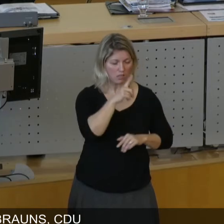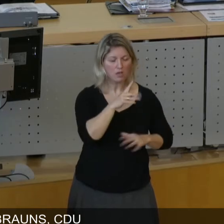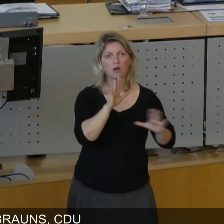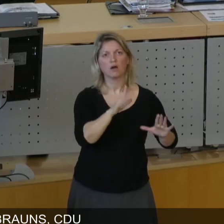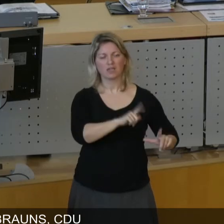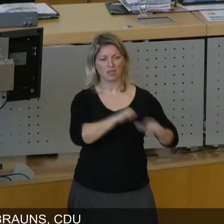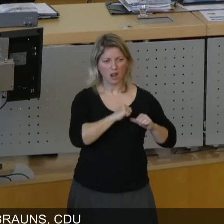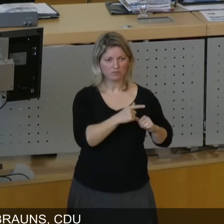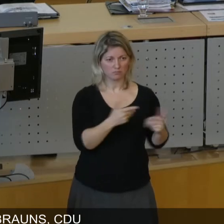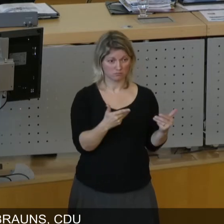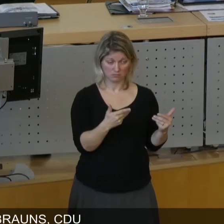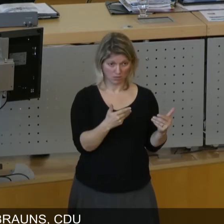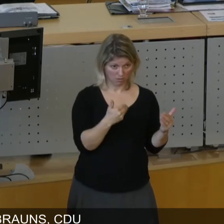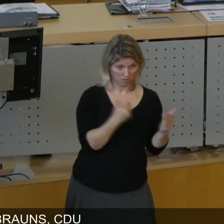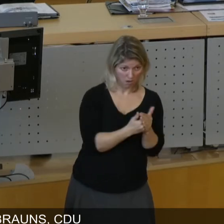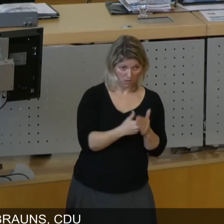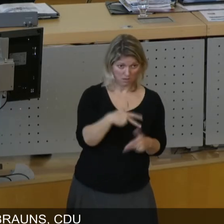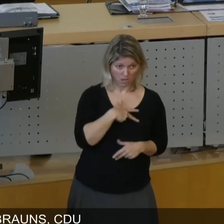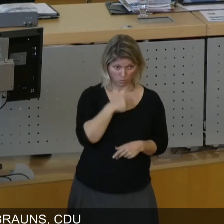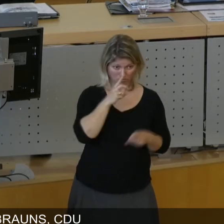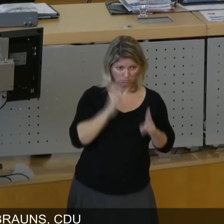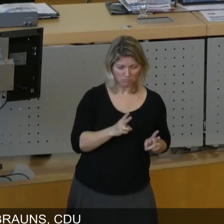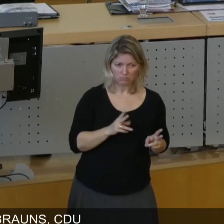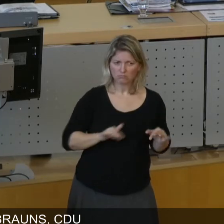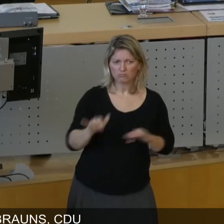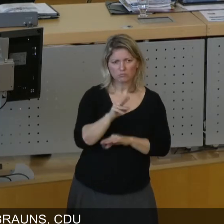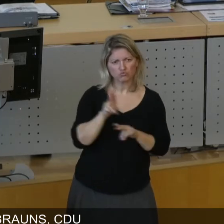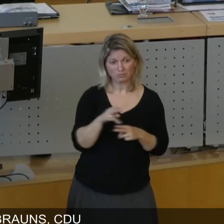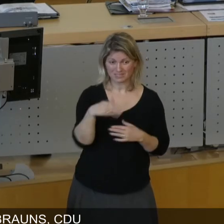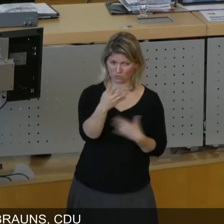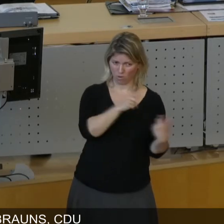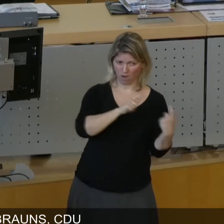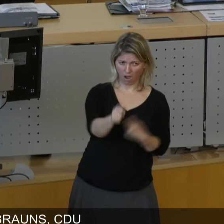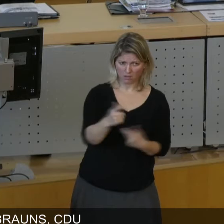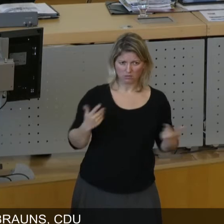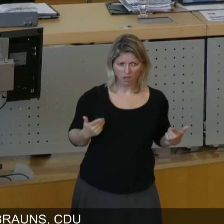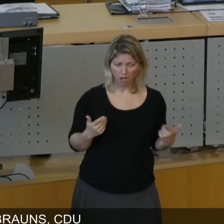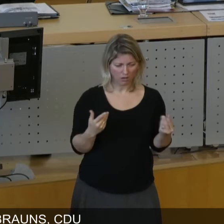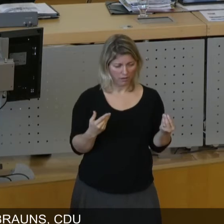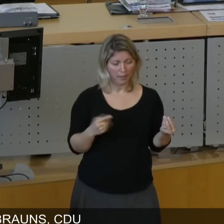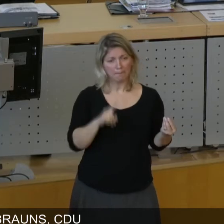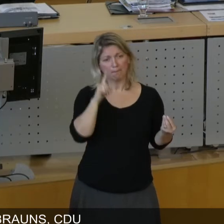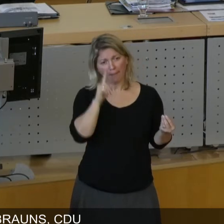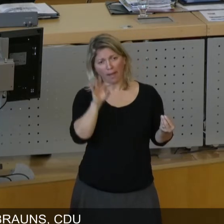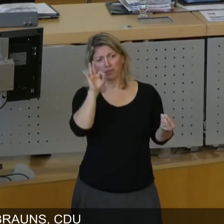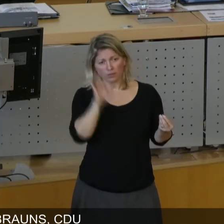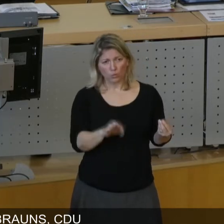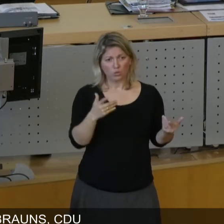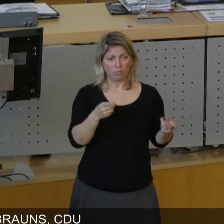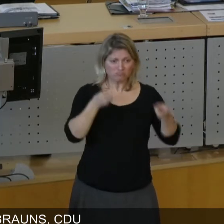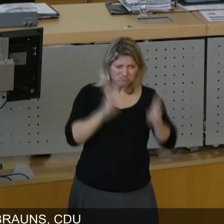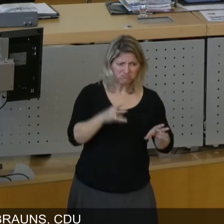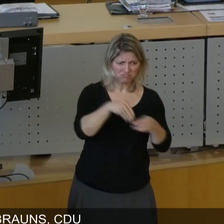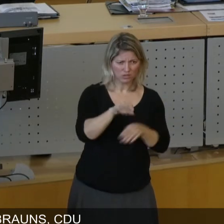das Gegenteil der Fall, meine Damen und Herren. Dieser Antrag ist bestenfalls gut gemeint, aber er ist eben nicht gut.